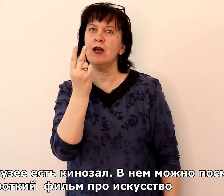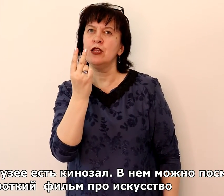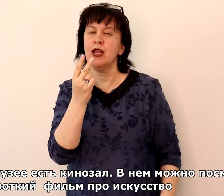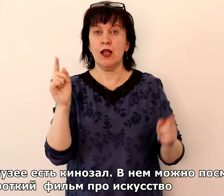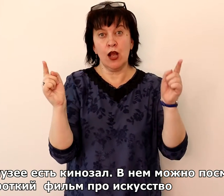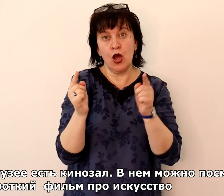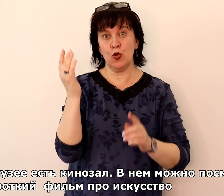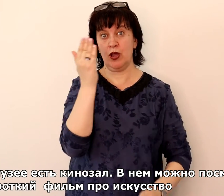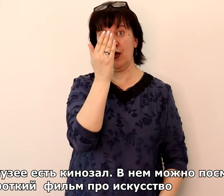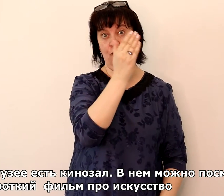искусство.